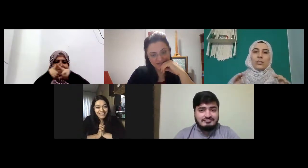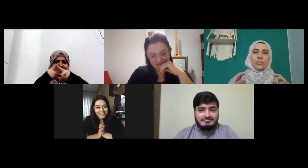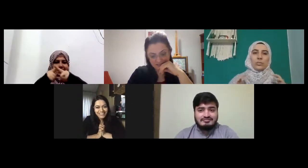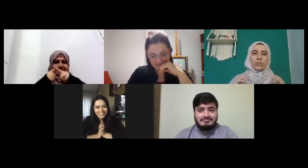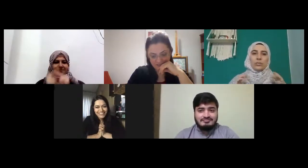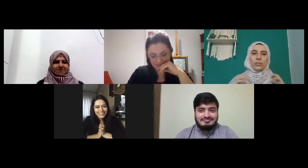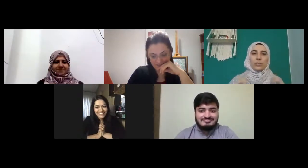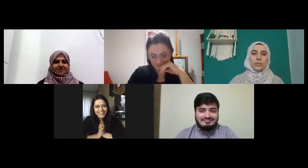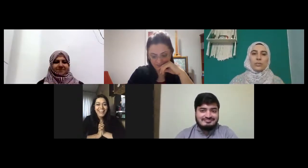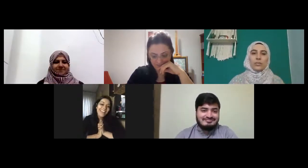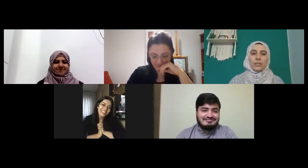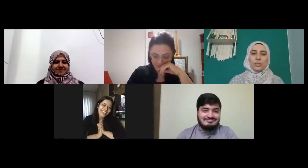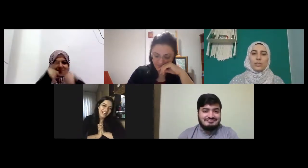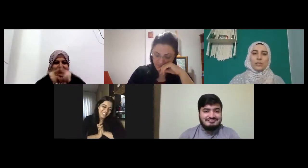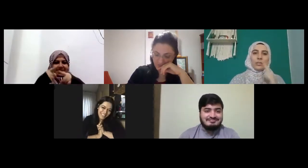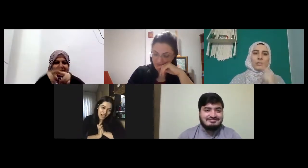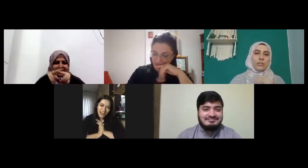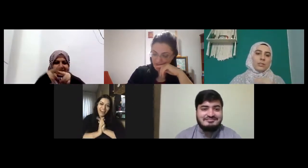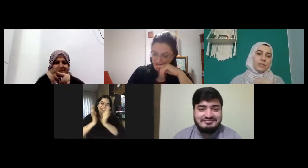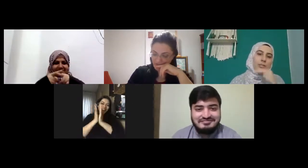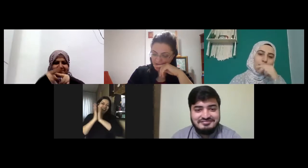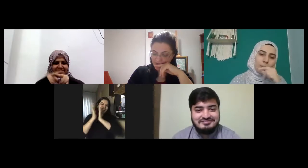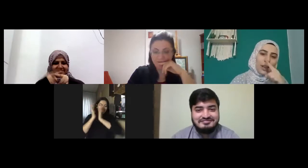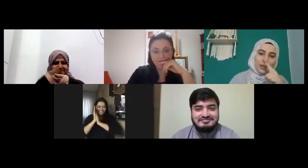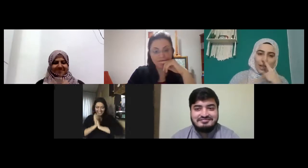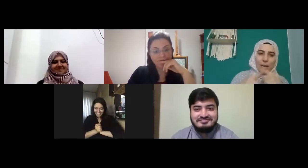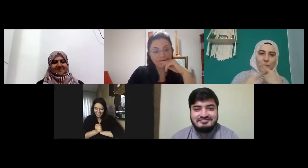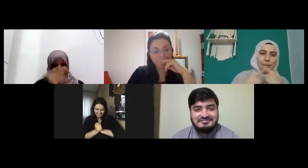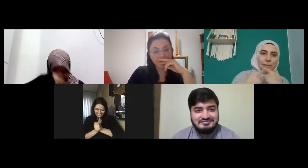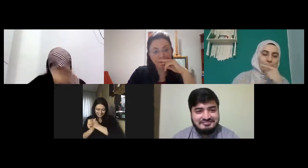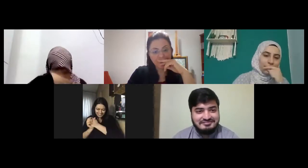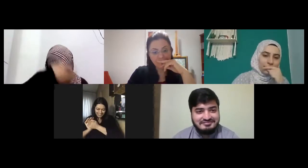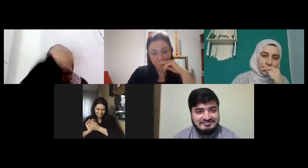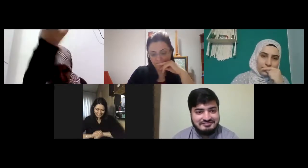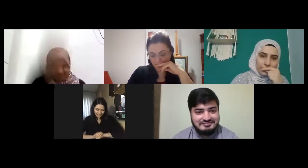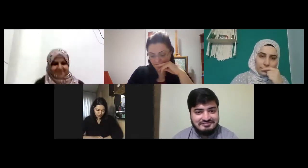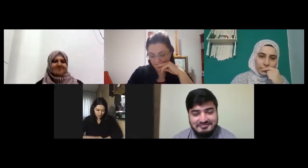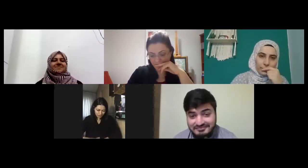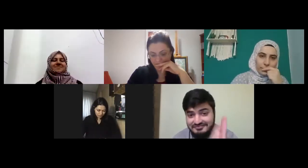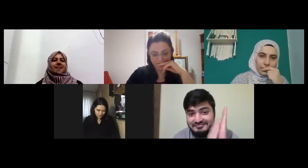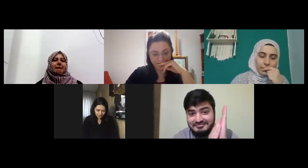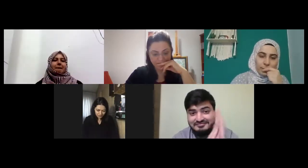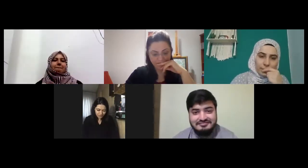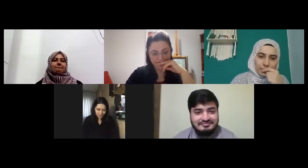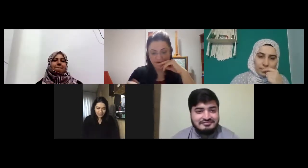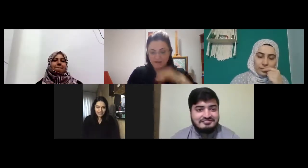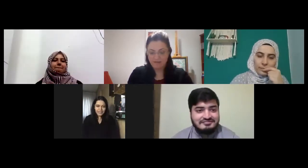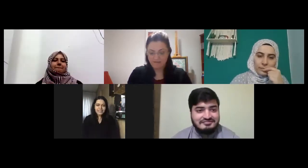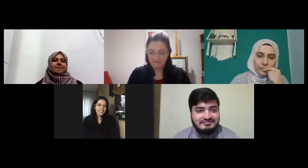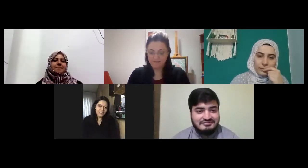evet harika harika harikasınız renklere geçiyorum siyahı